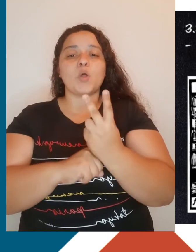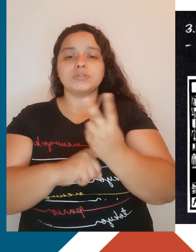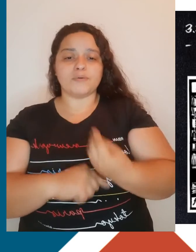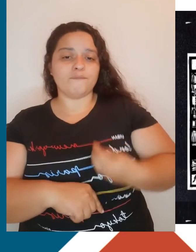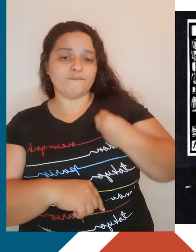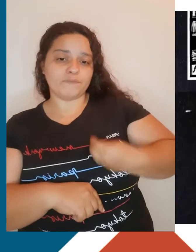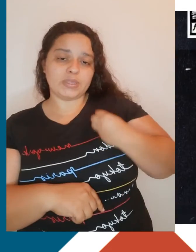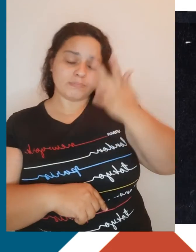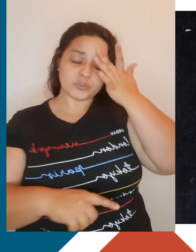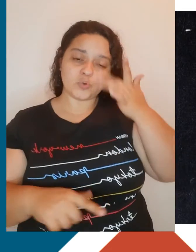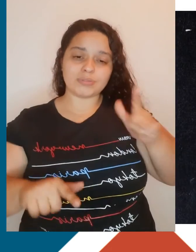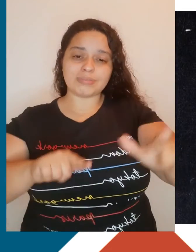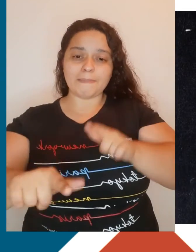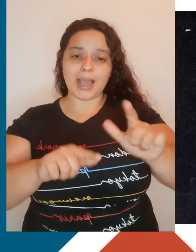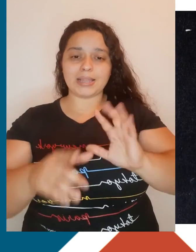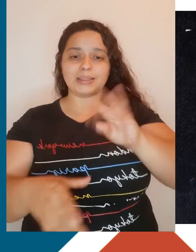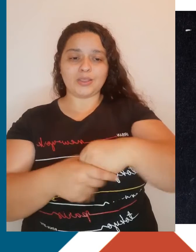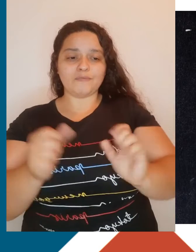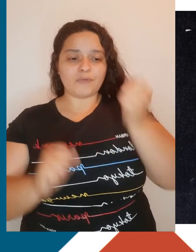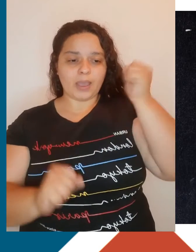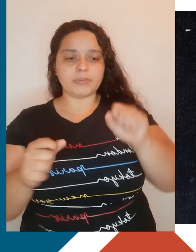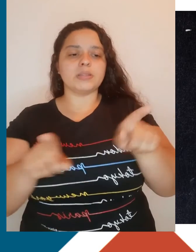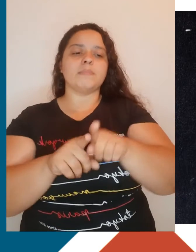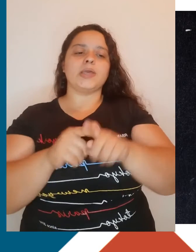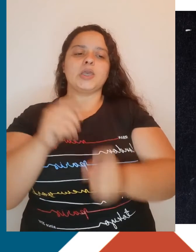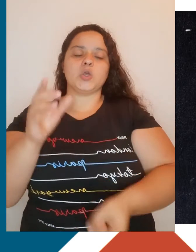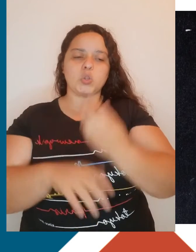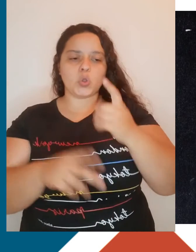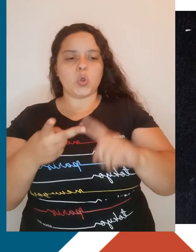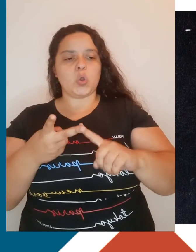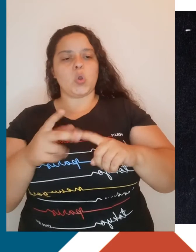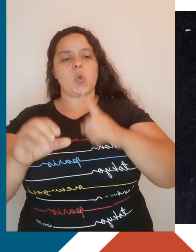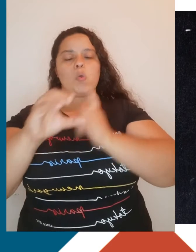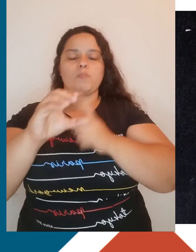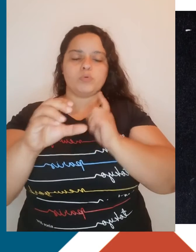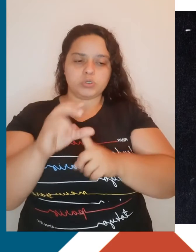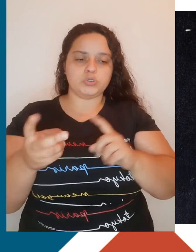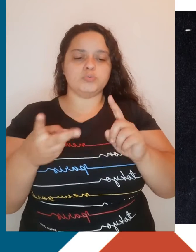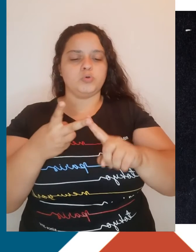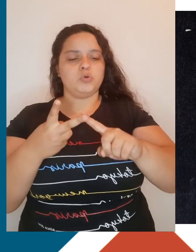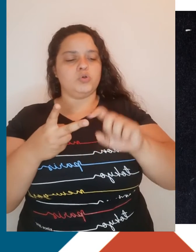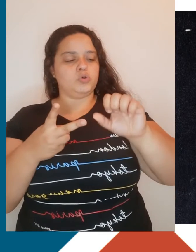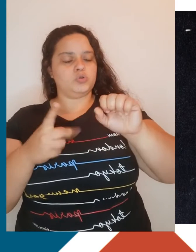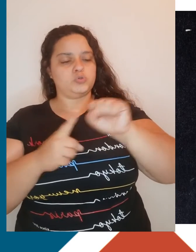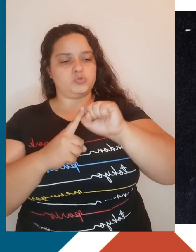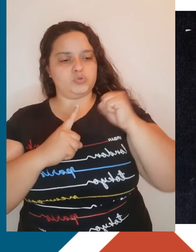surgiram novas ideologias como o socialismo, o comunismo e o anarquismo, opondo-se à dinâmica de